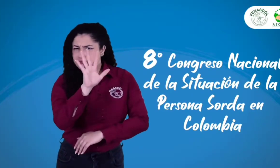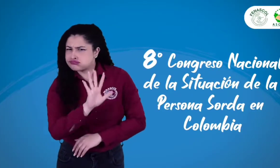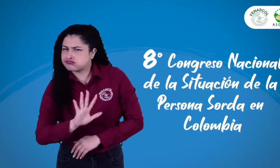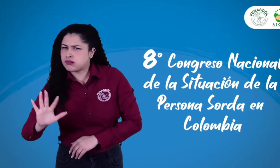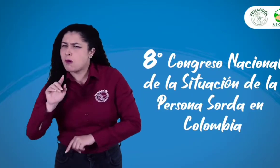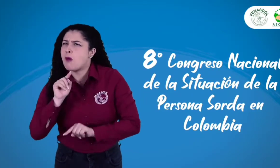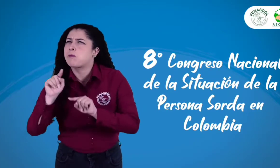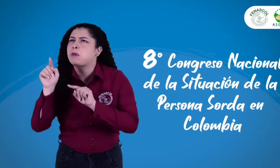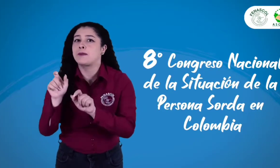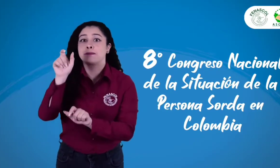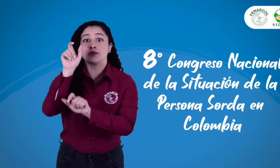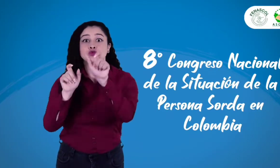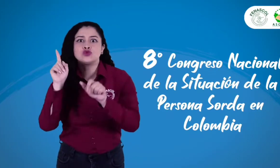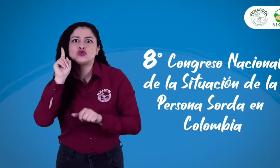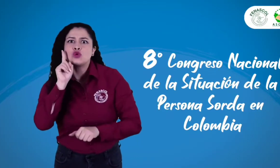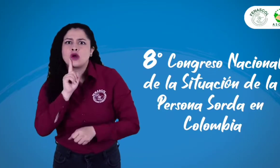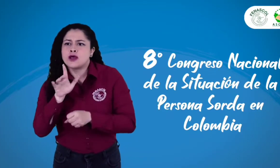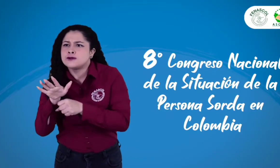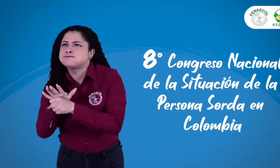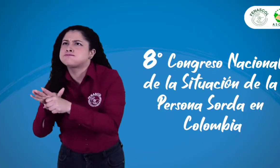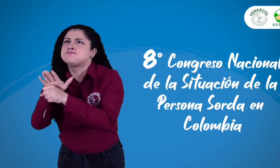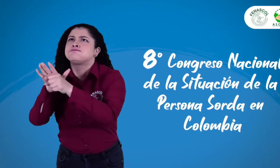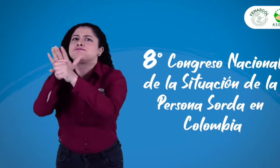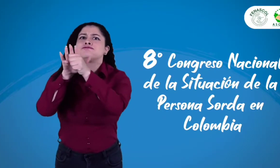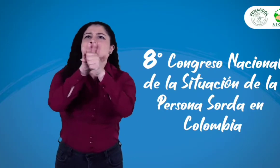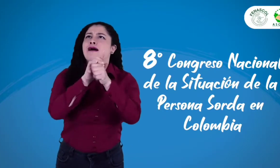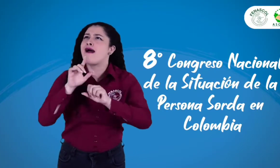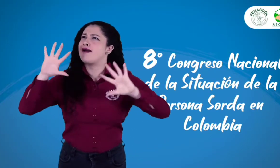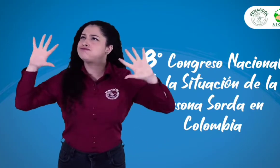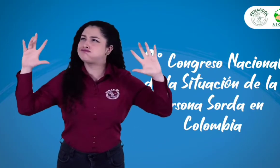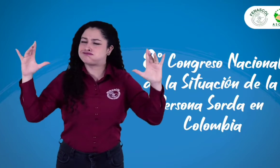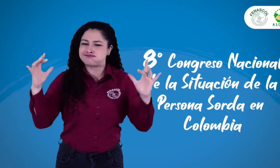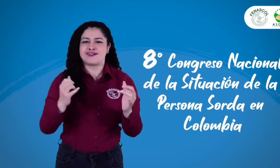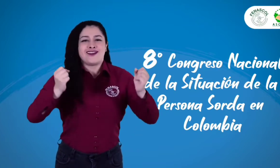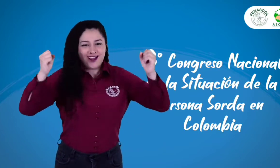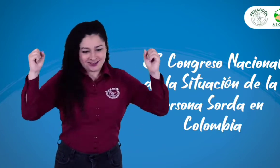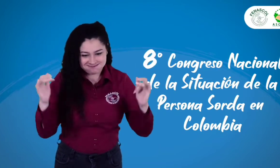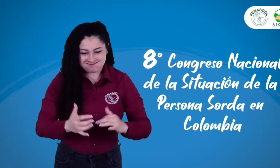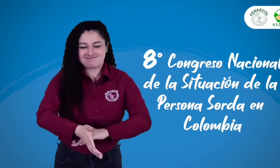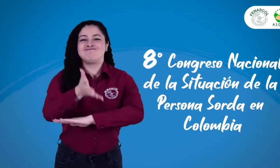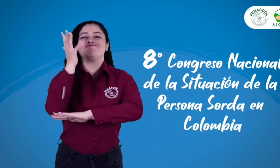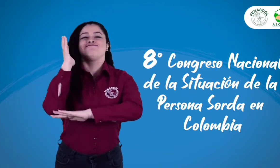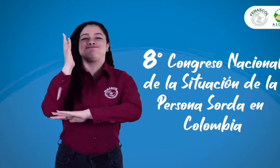El VIII Congreso Nacional de la Situación de la Persona Sorda en Colombia,